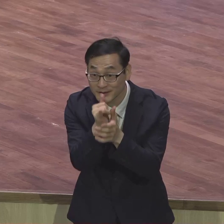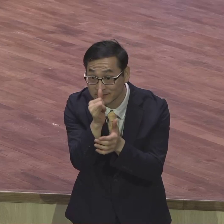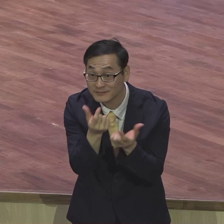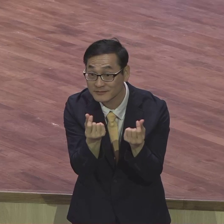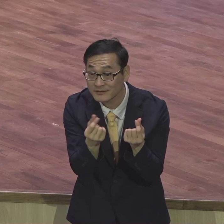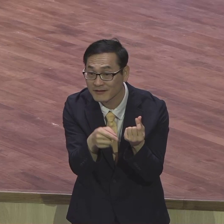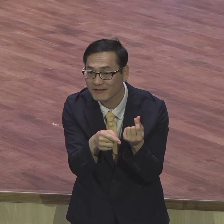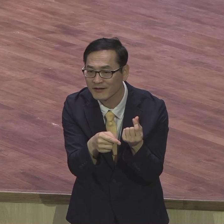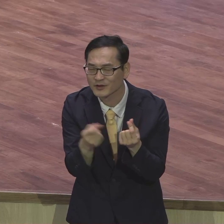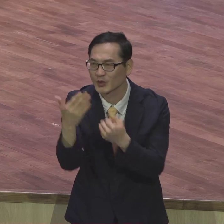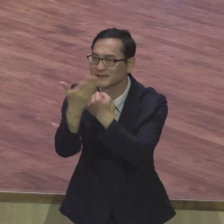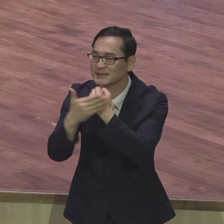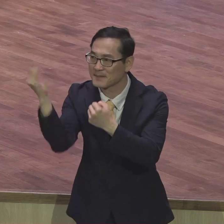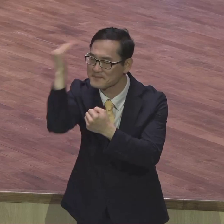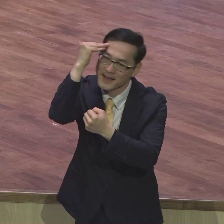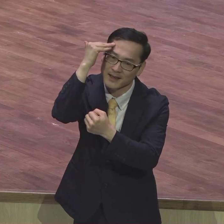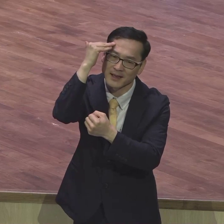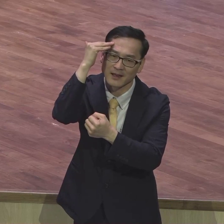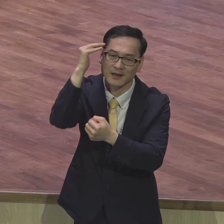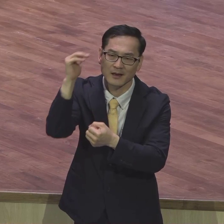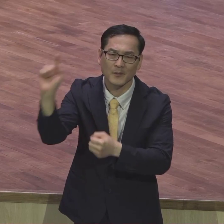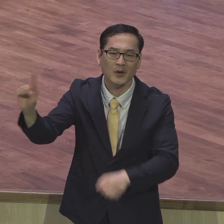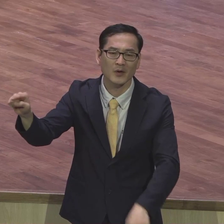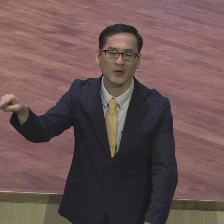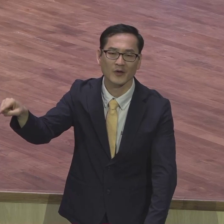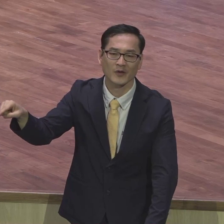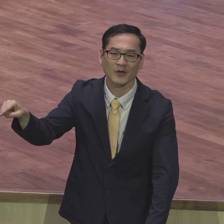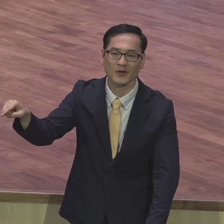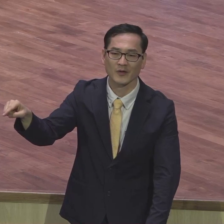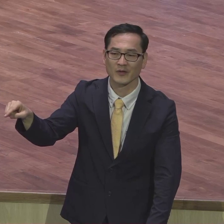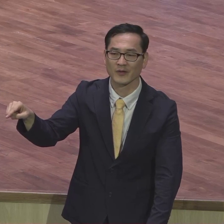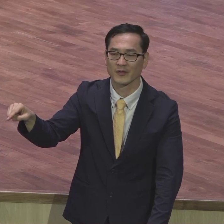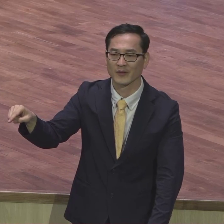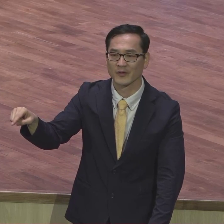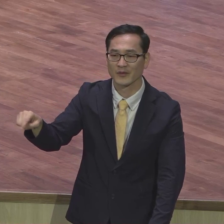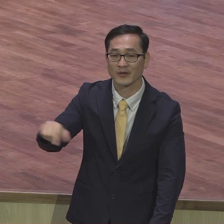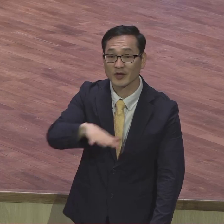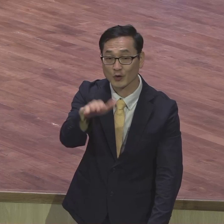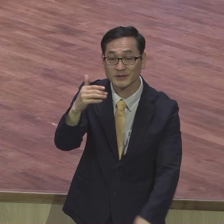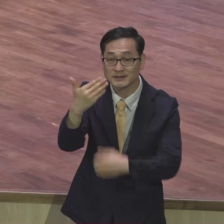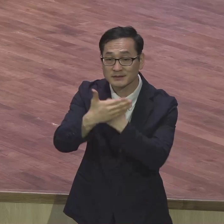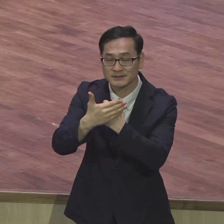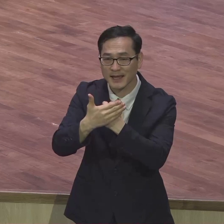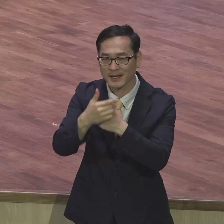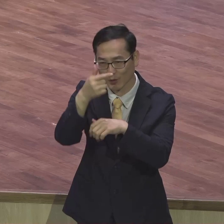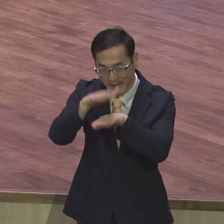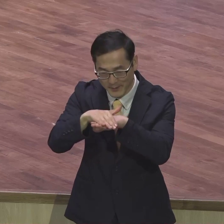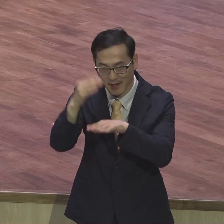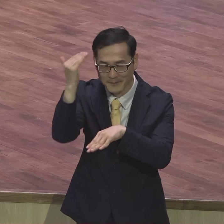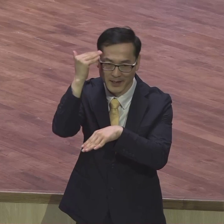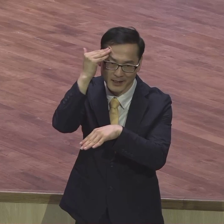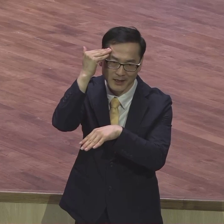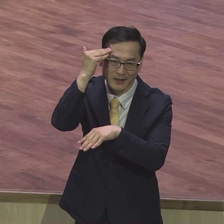못하게 만드는 것 여러분 생각 속에 눈이 보입니까 여러분의 이 모든 삶 속에